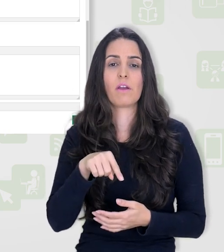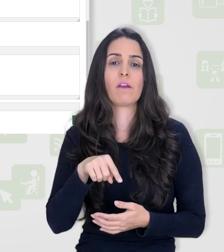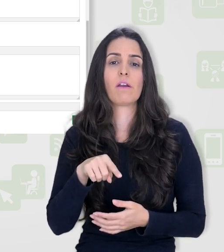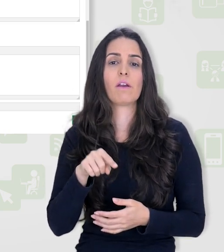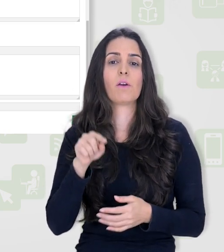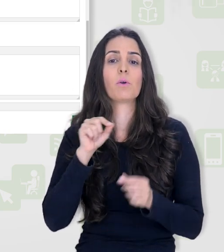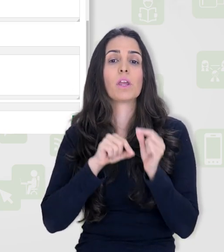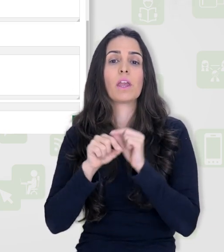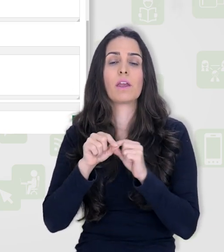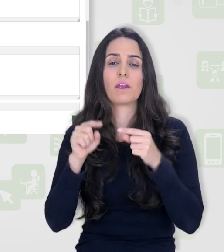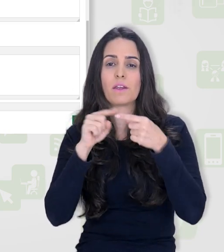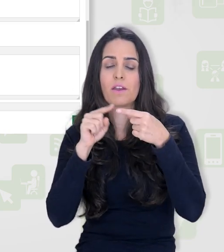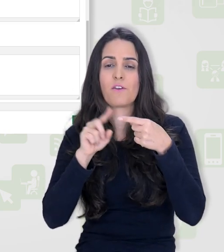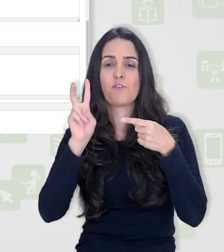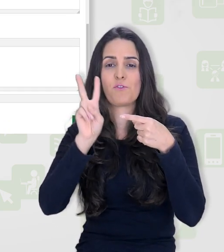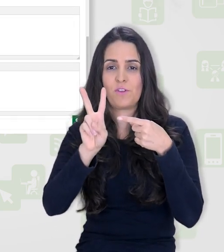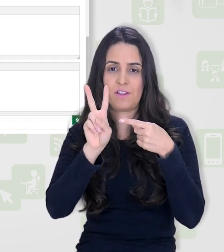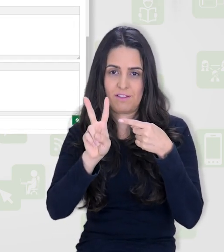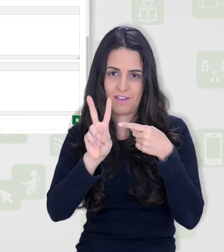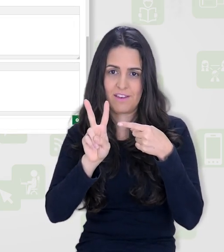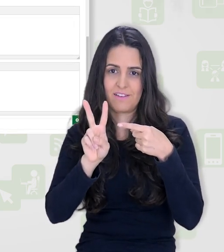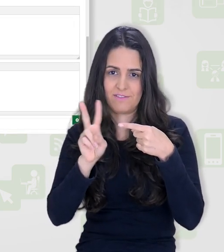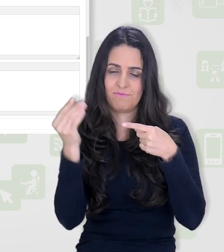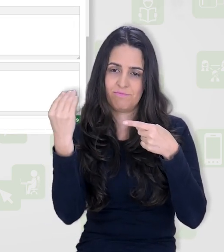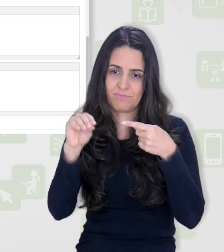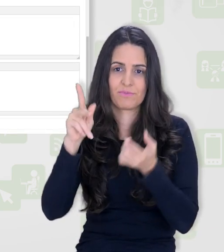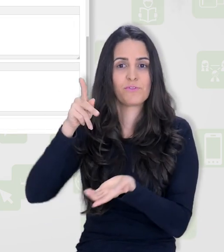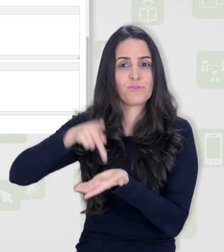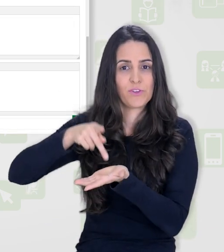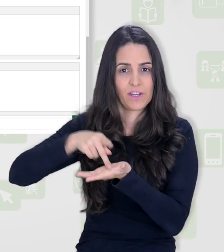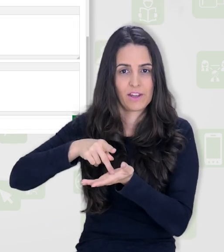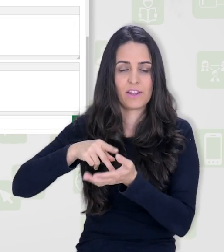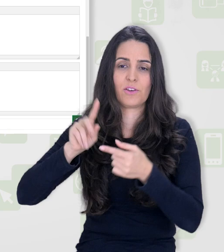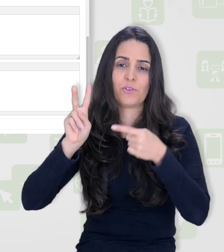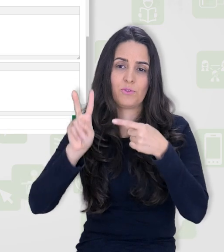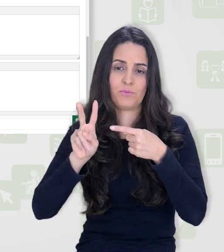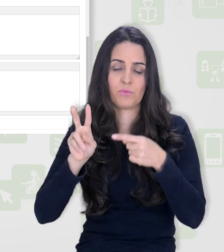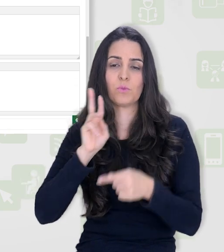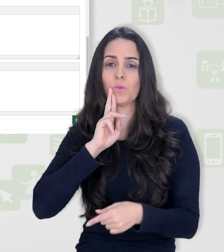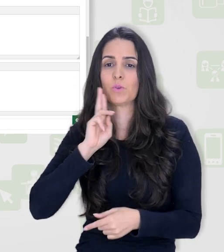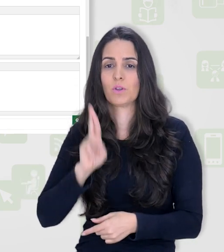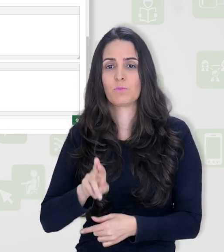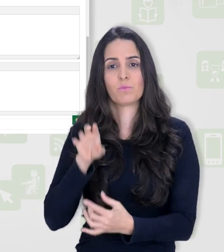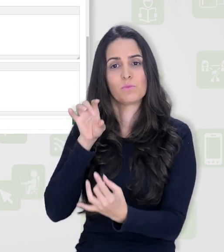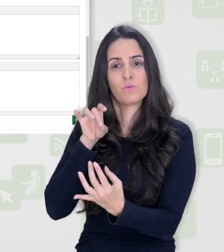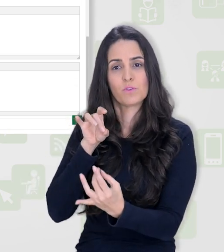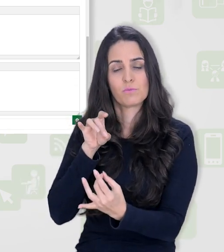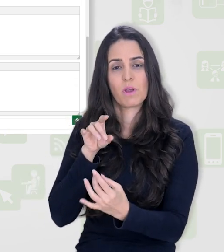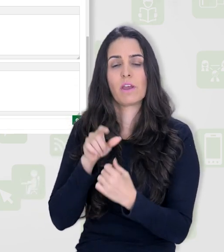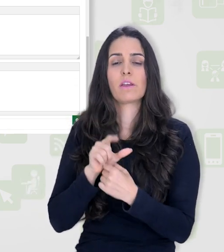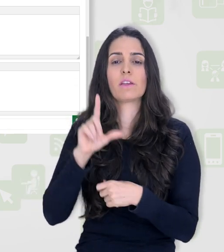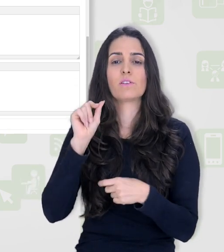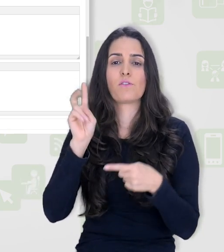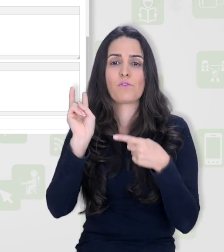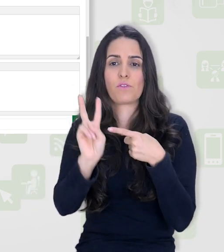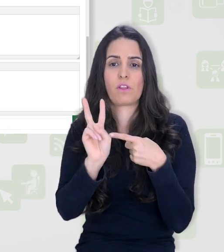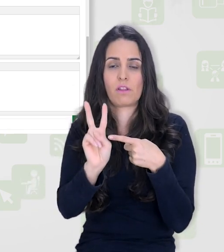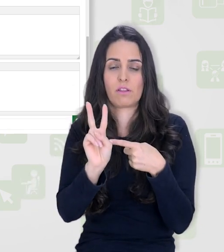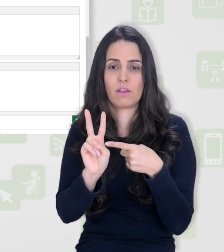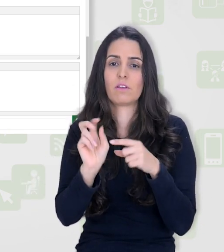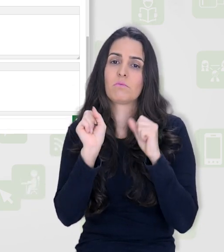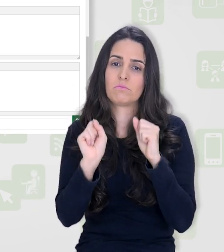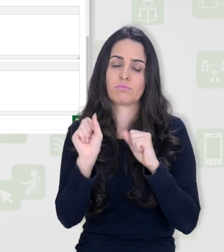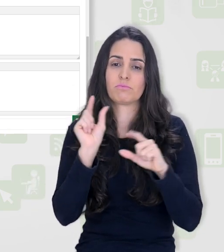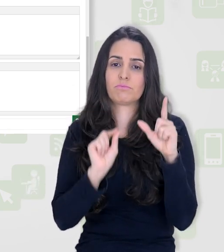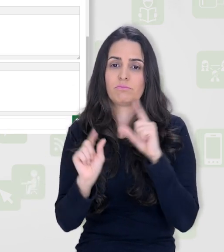ela é verdadeira. E aí eu posso escrever um feedback aqui para a opção verdadeiro